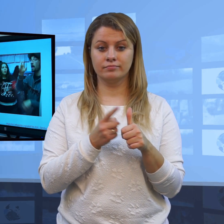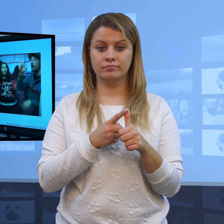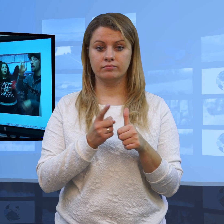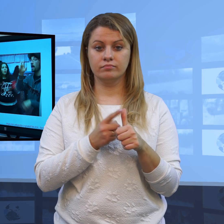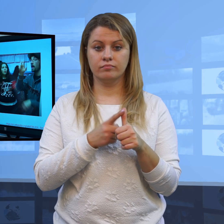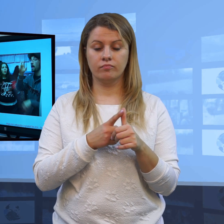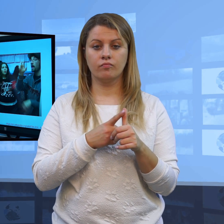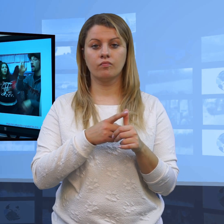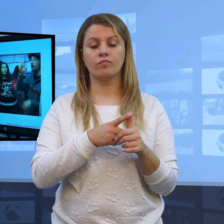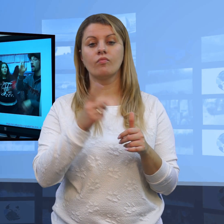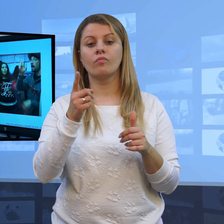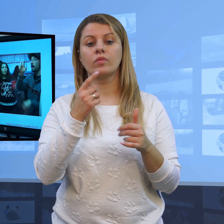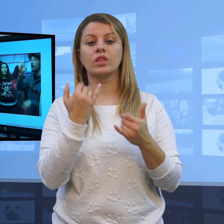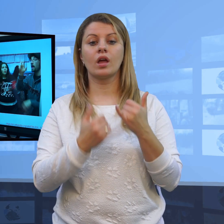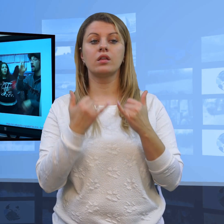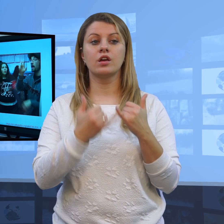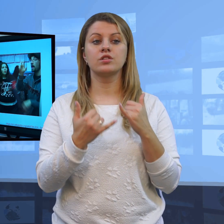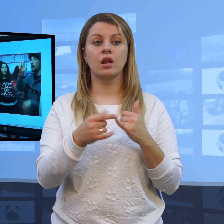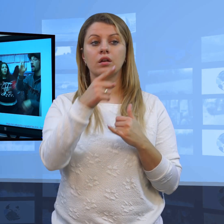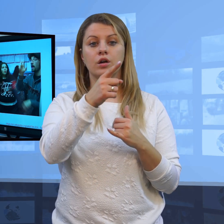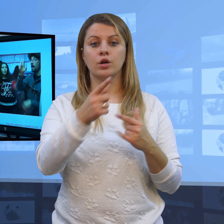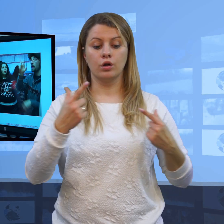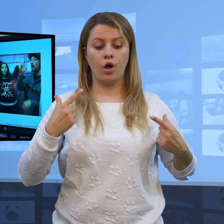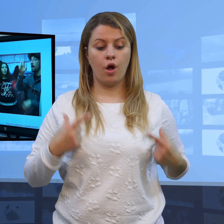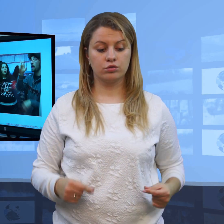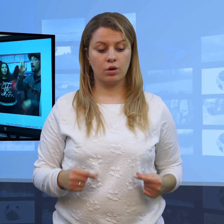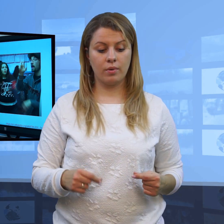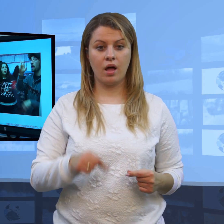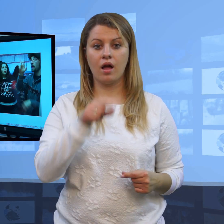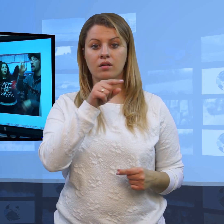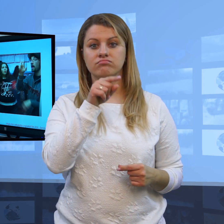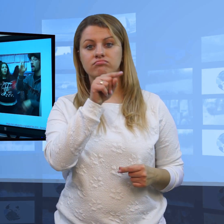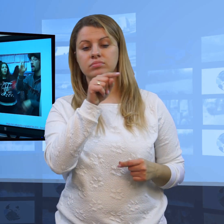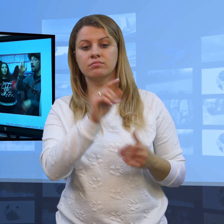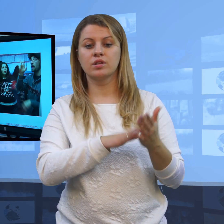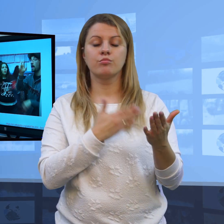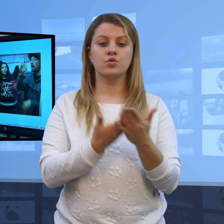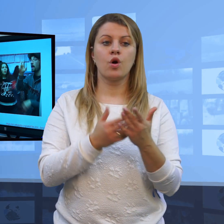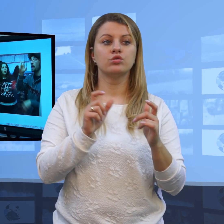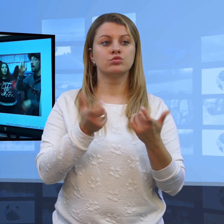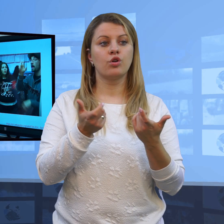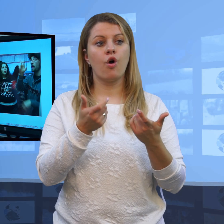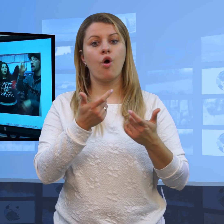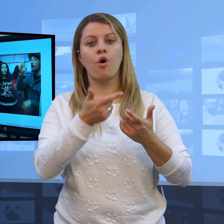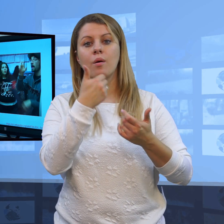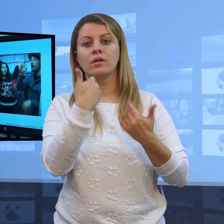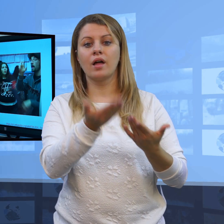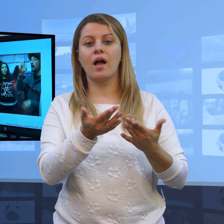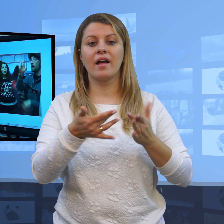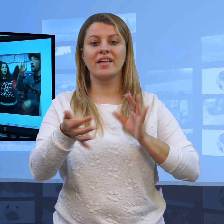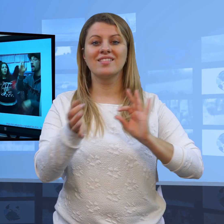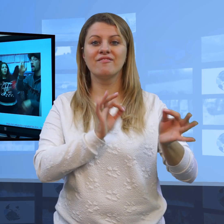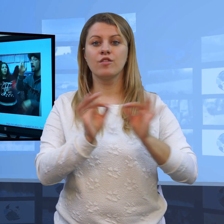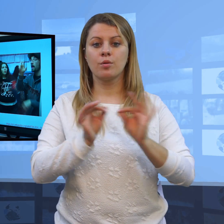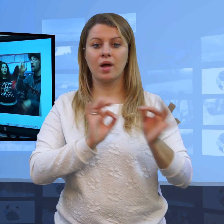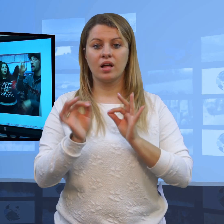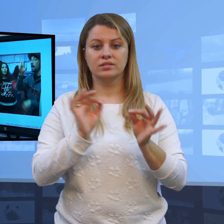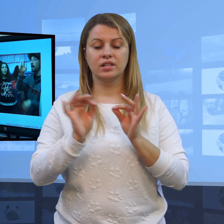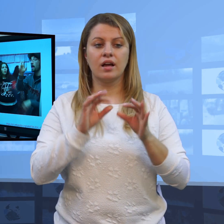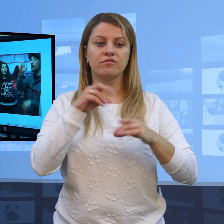bez zgody osoby, która udziela nam jakiejś informacji, wykorzystać